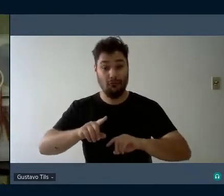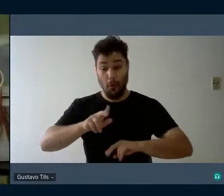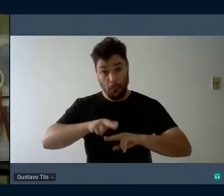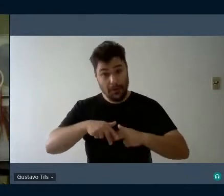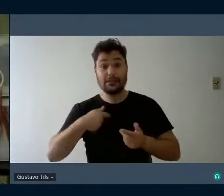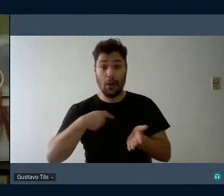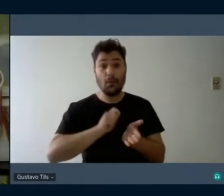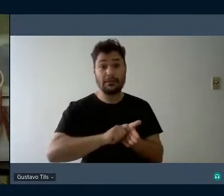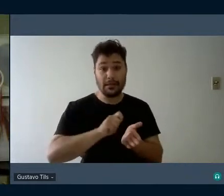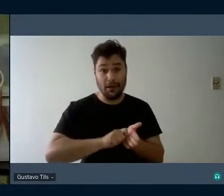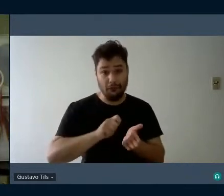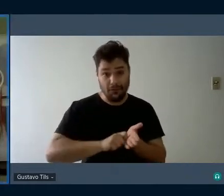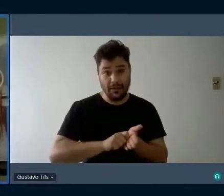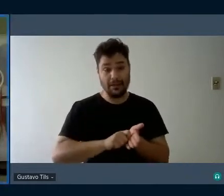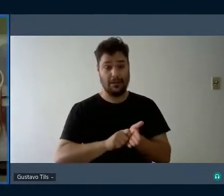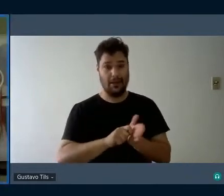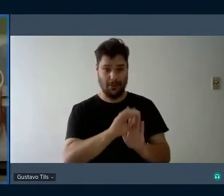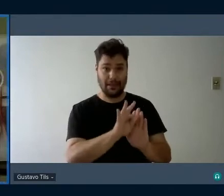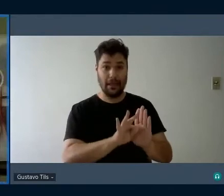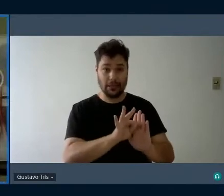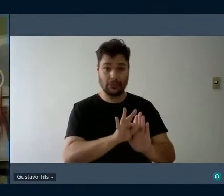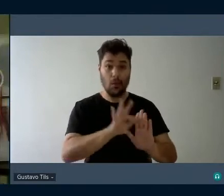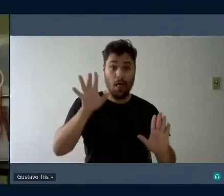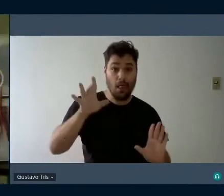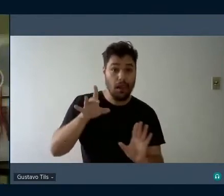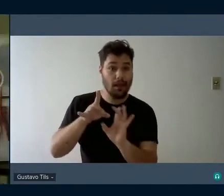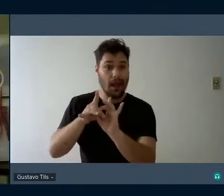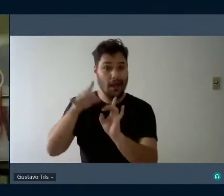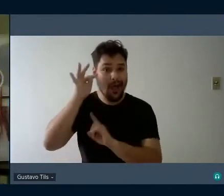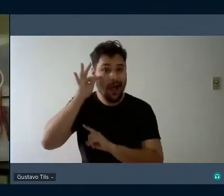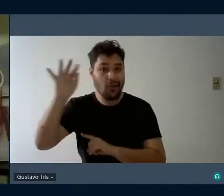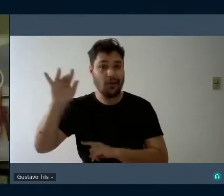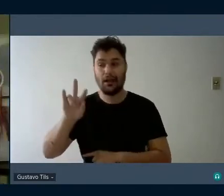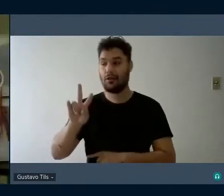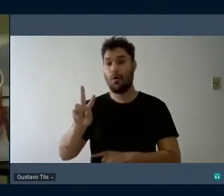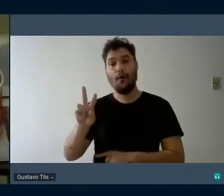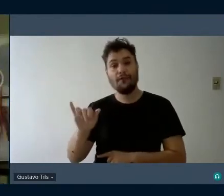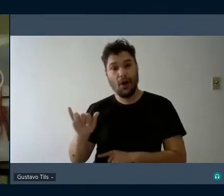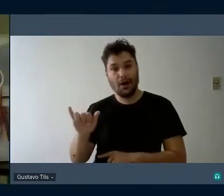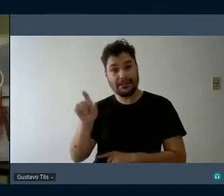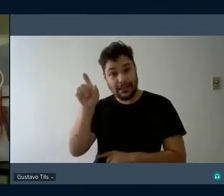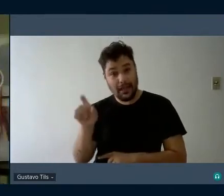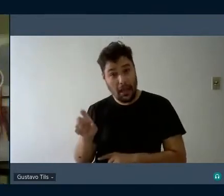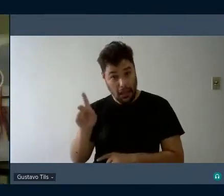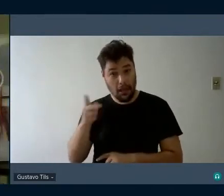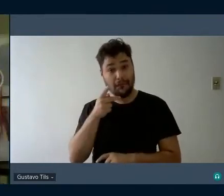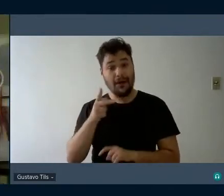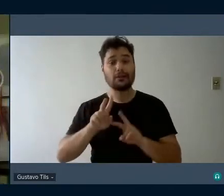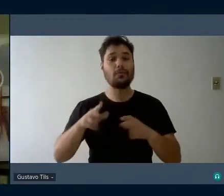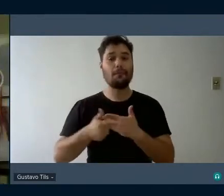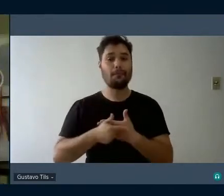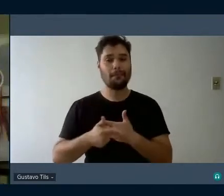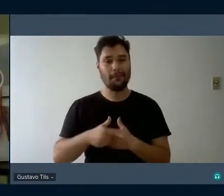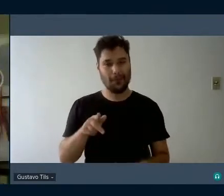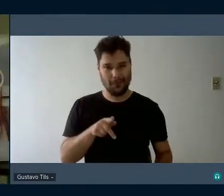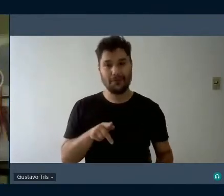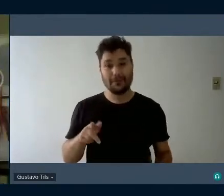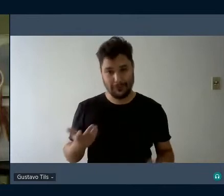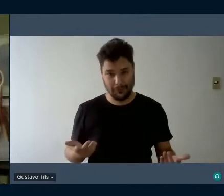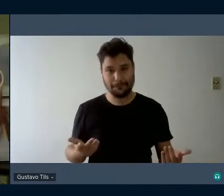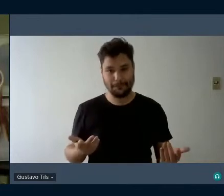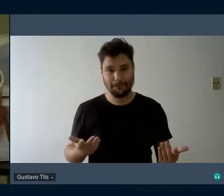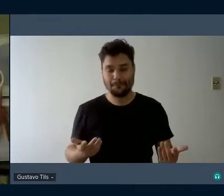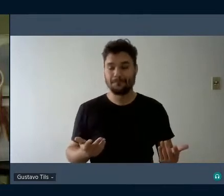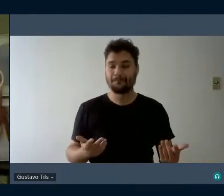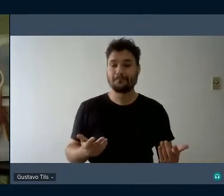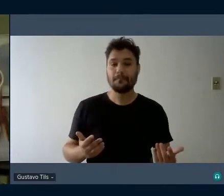teoria do Vigócio né porque ele fala do papel do professor e aí eu falei gente é isso e e como a gente